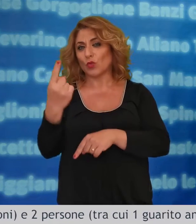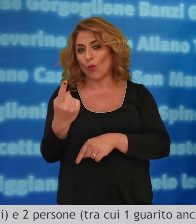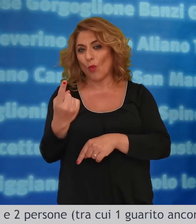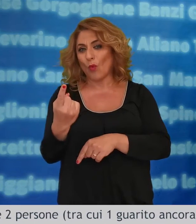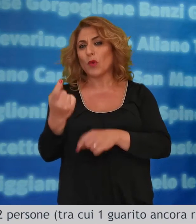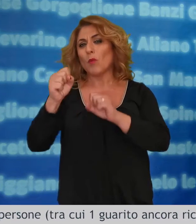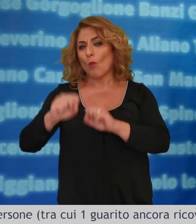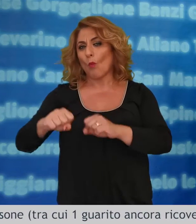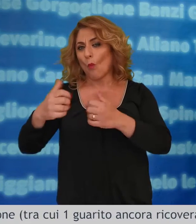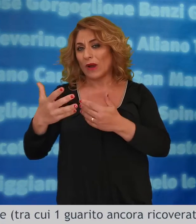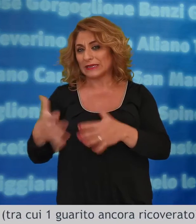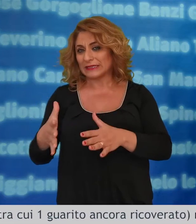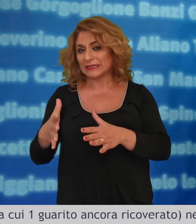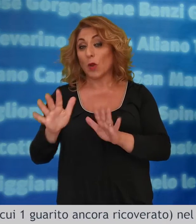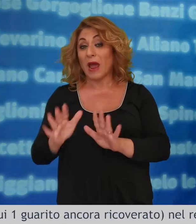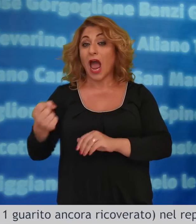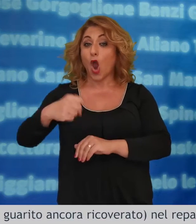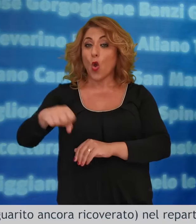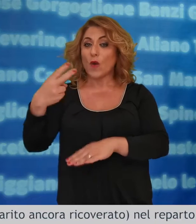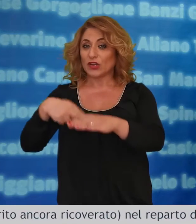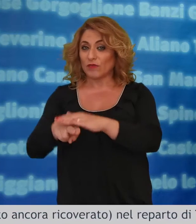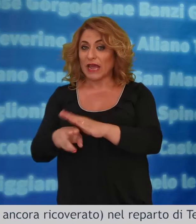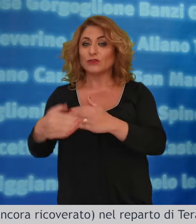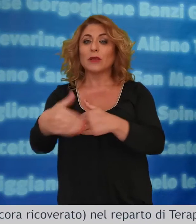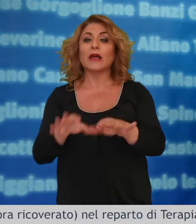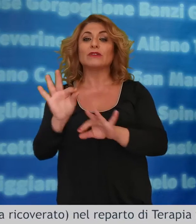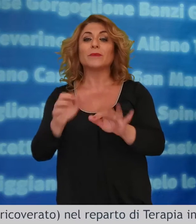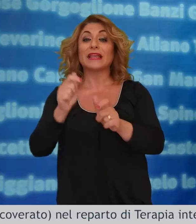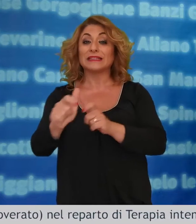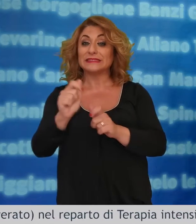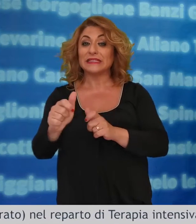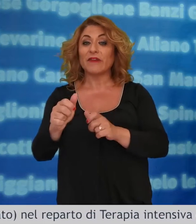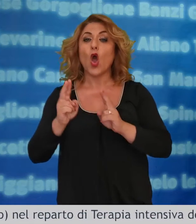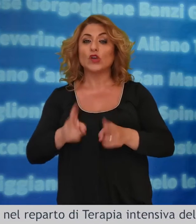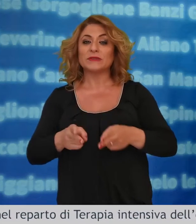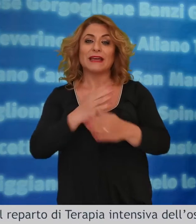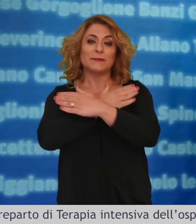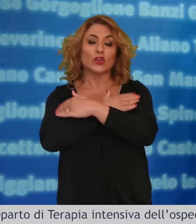ricoverato nel reparto di terapia intensiva dell'ospedale madonna delle grazie